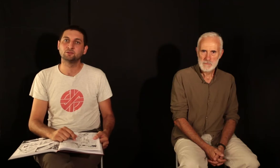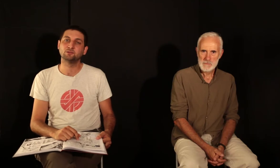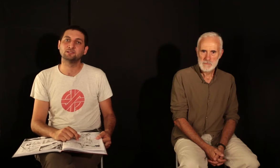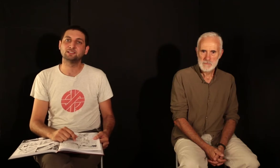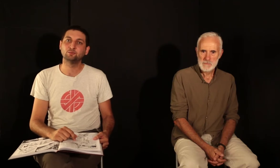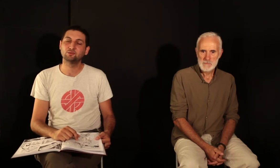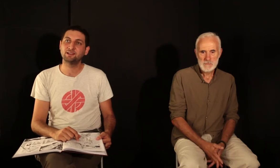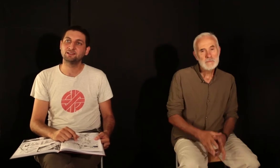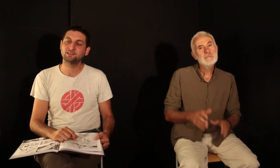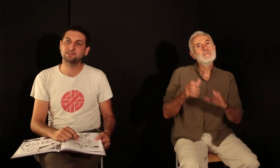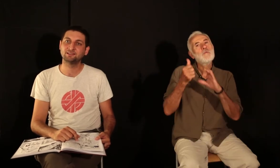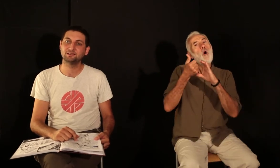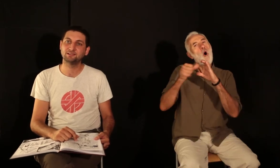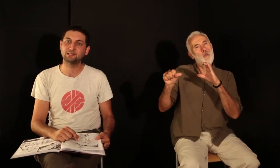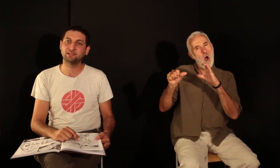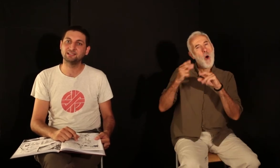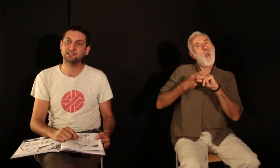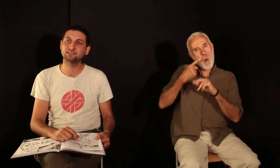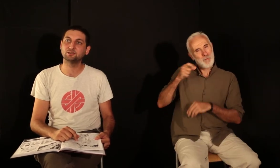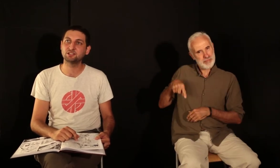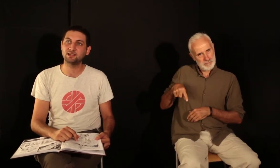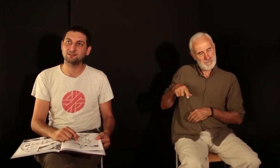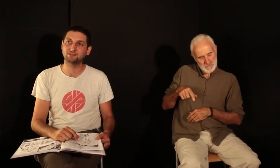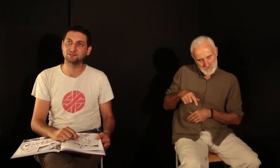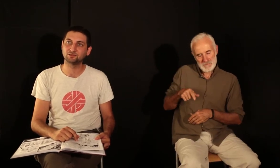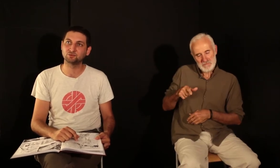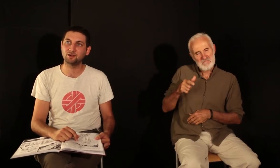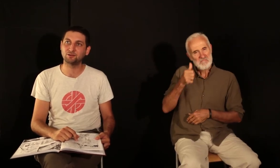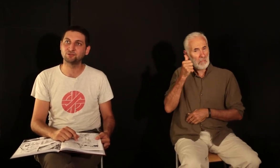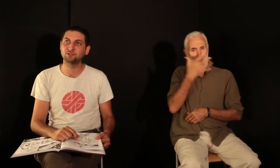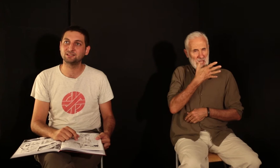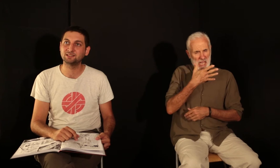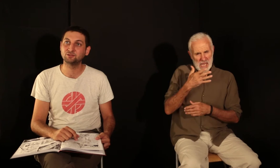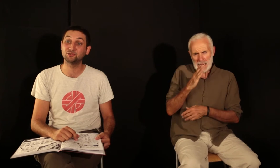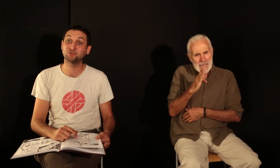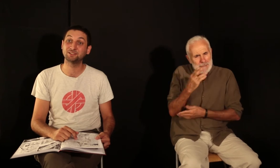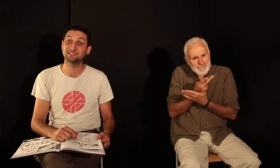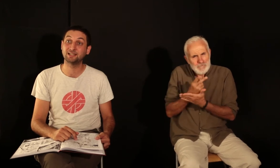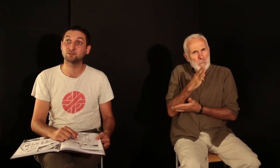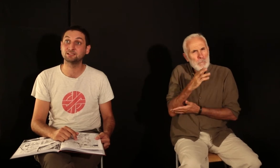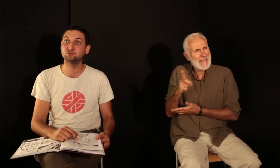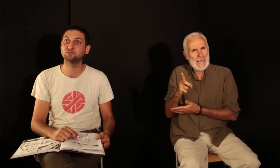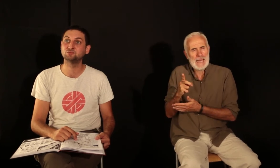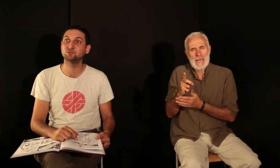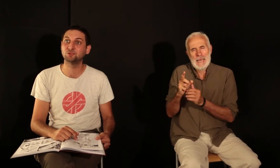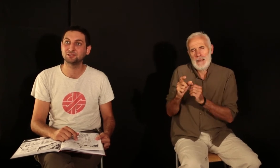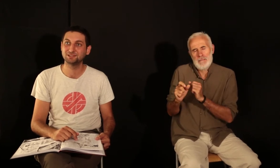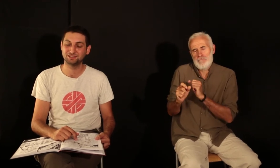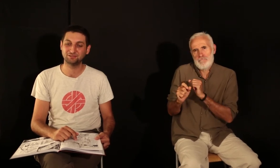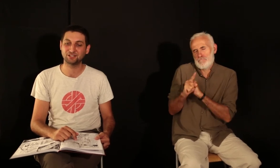Seth Bachman est un bédéiste assez original, que ce soit de ce côté-ci de l'Atlantique ou de l'autre, vers